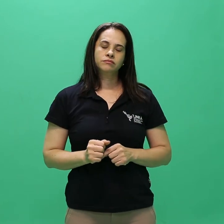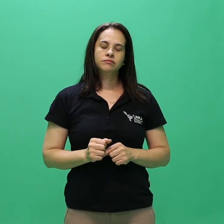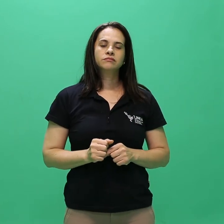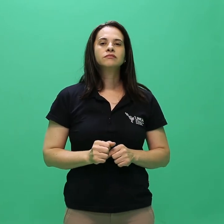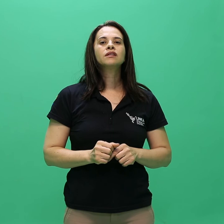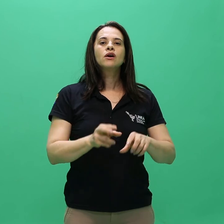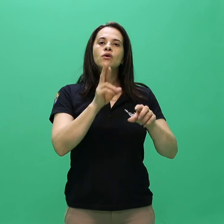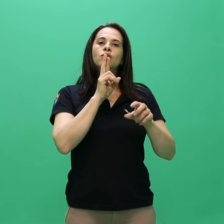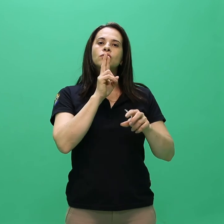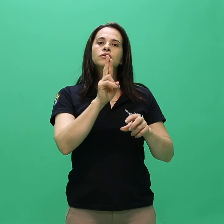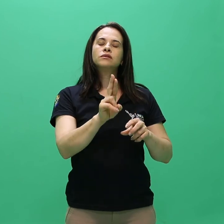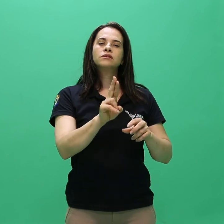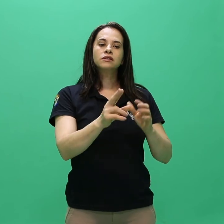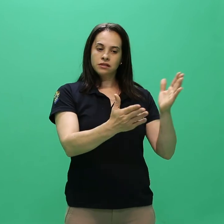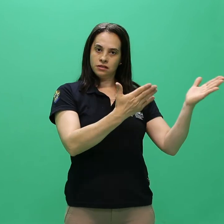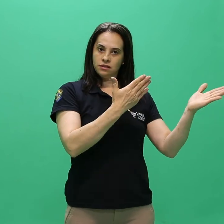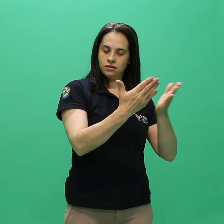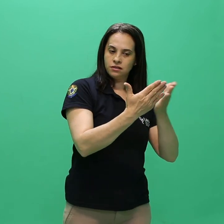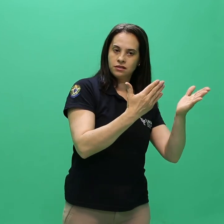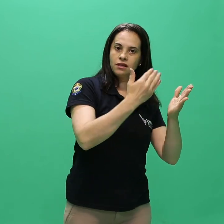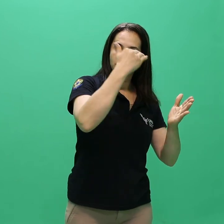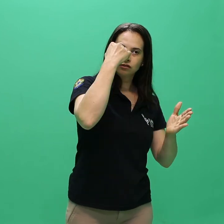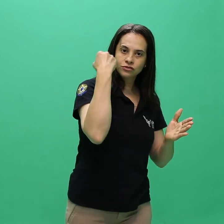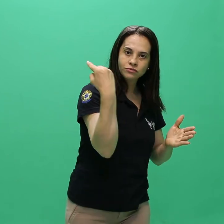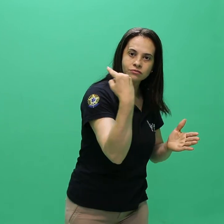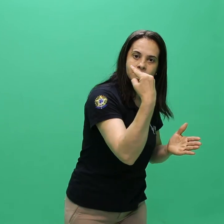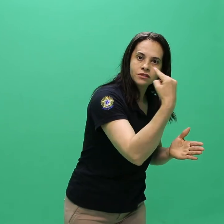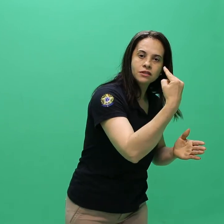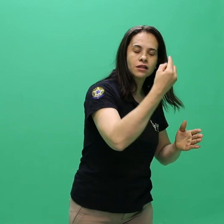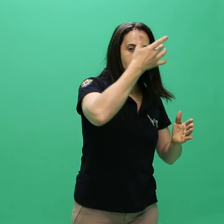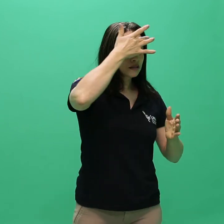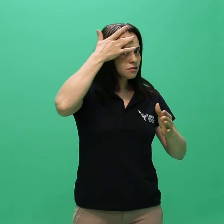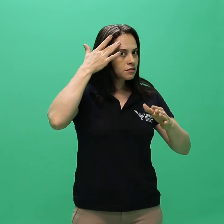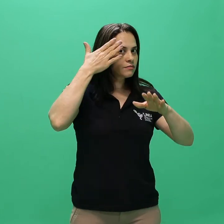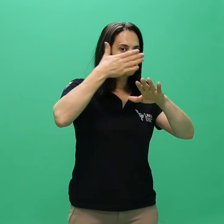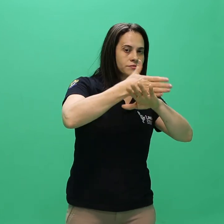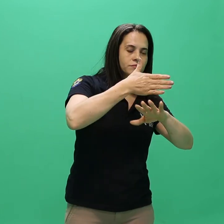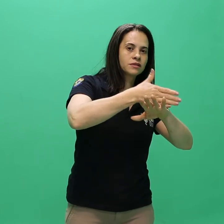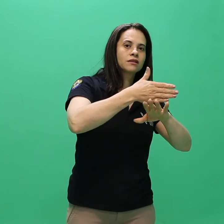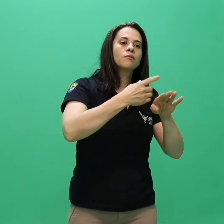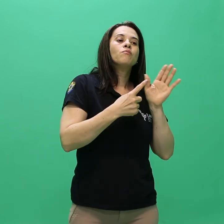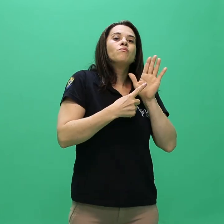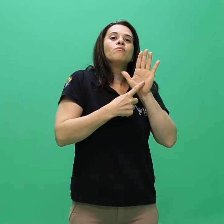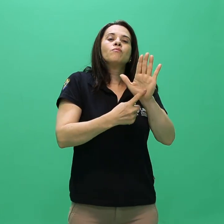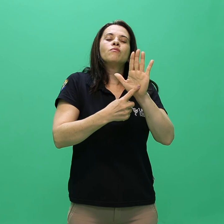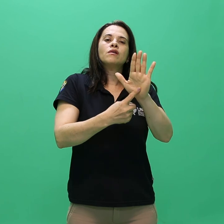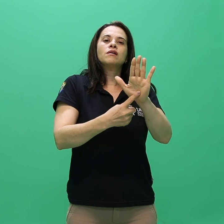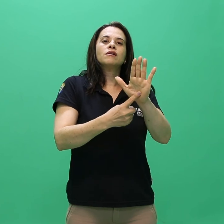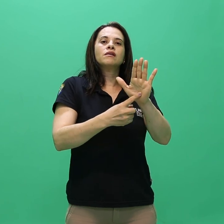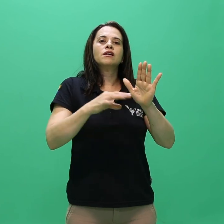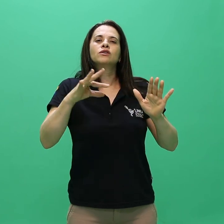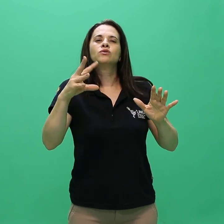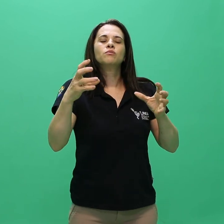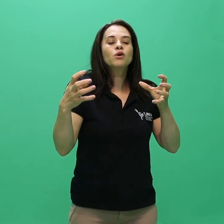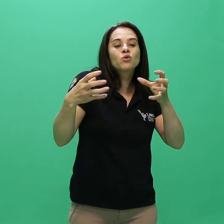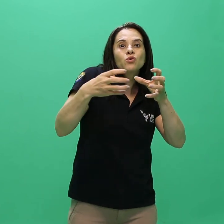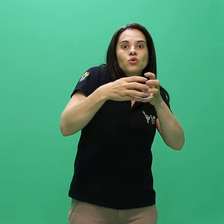6.9.3 O resultado das análises de cada candidato